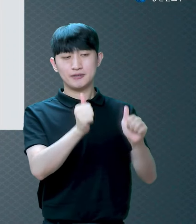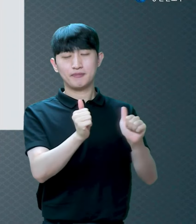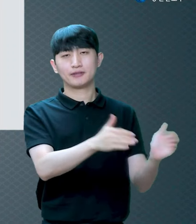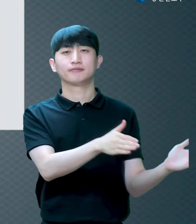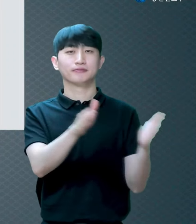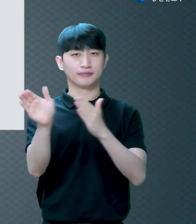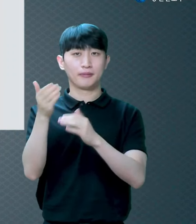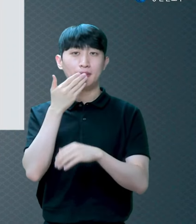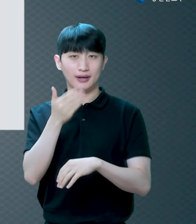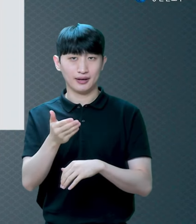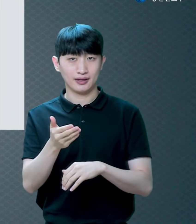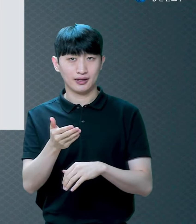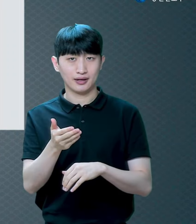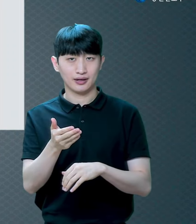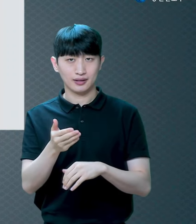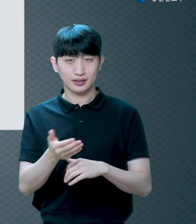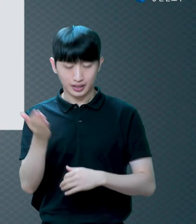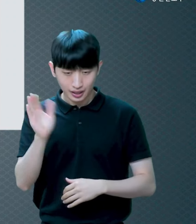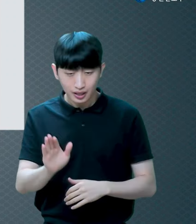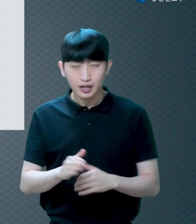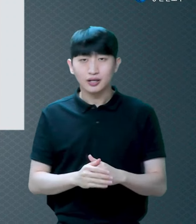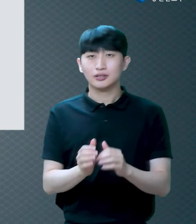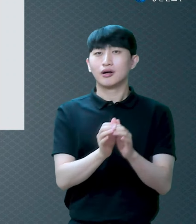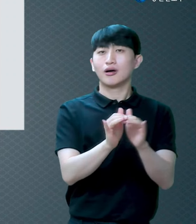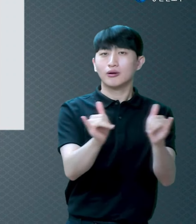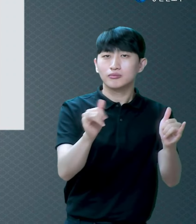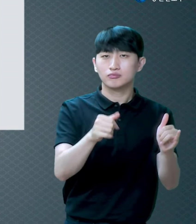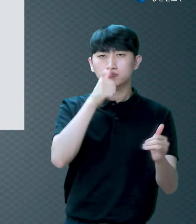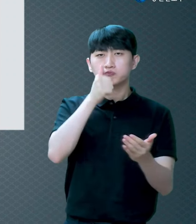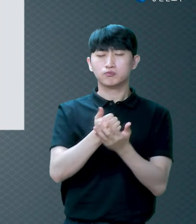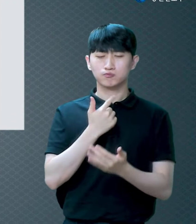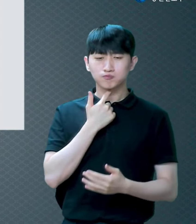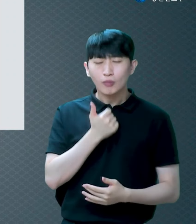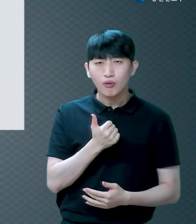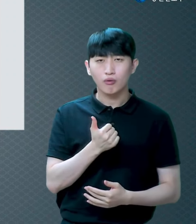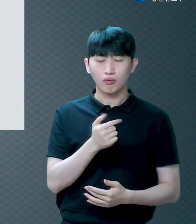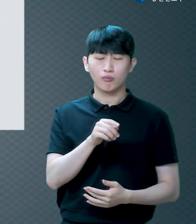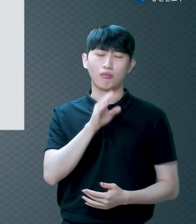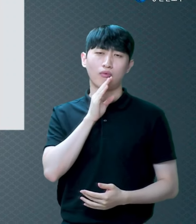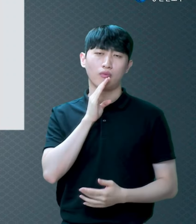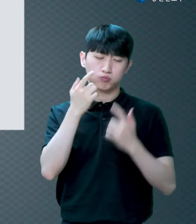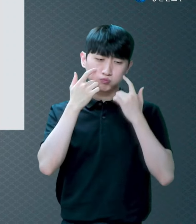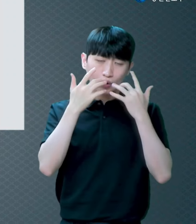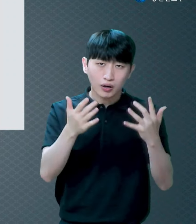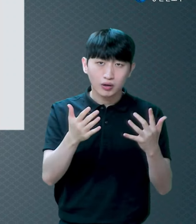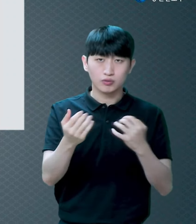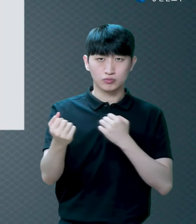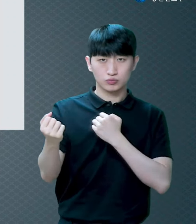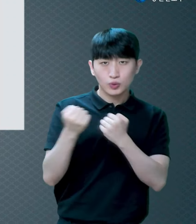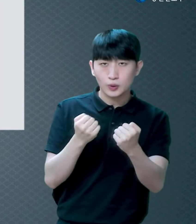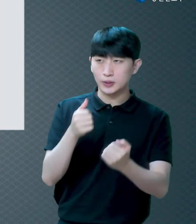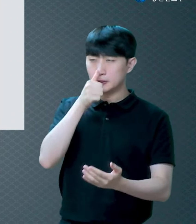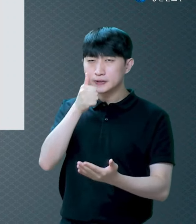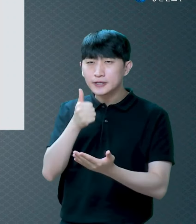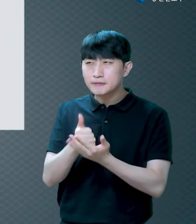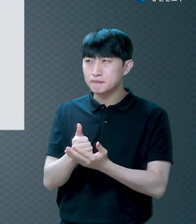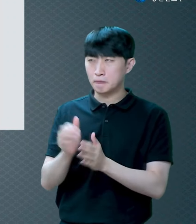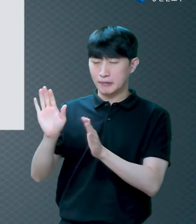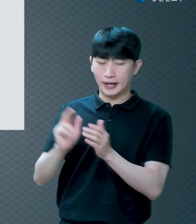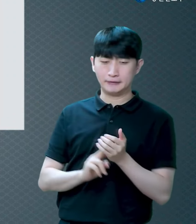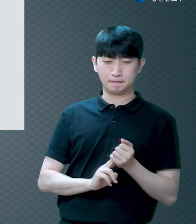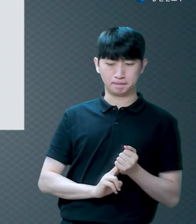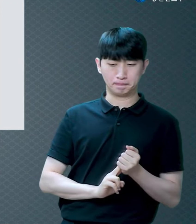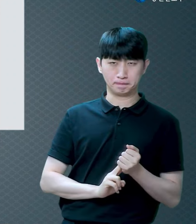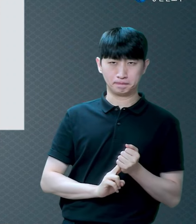분명히 죄를 지어놓고도 그 죄를 하나님 앞에 숨기고 감추고